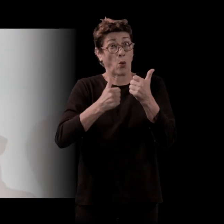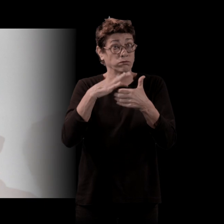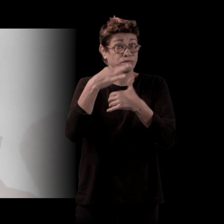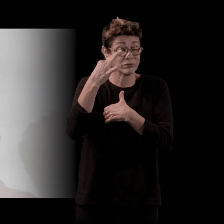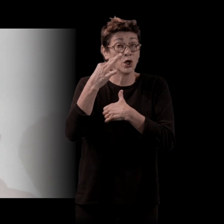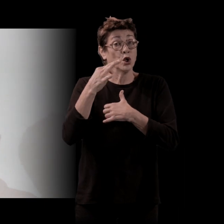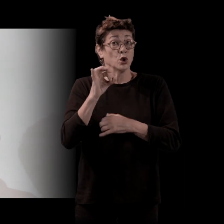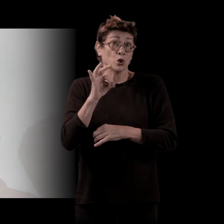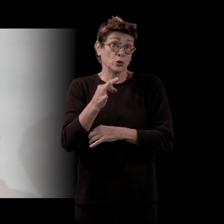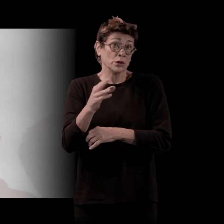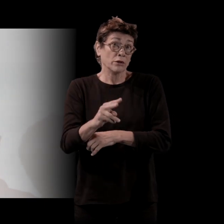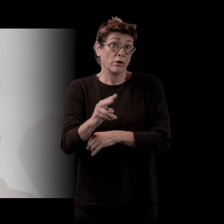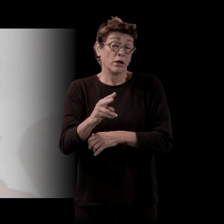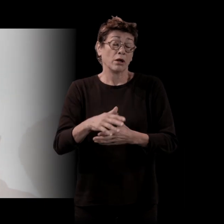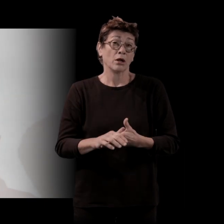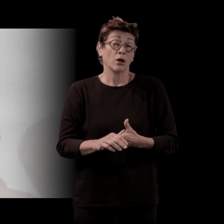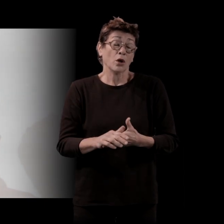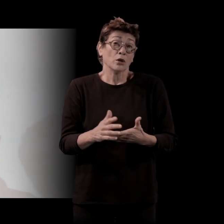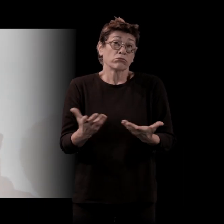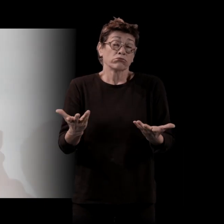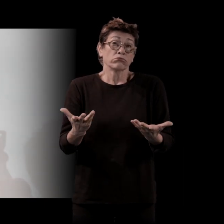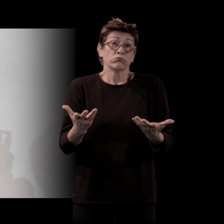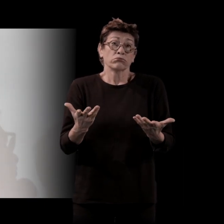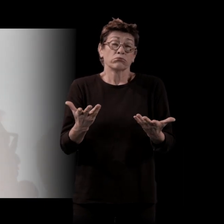Enfin, voilà, c'est un peu un lieu où on fait ses armes, quoi.